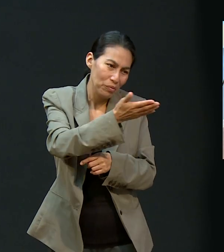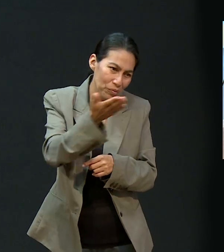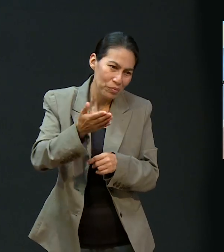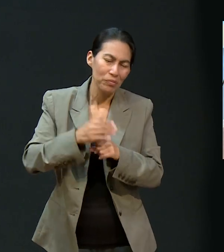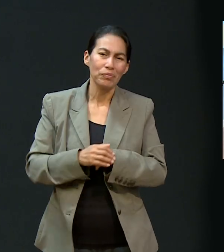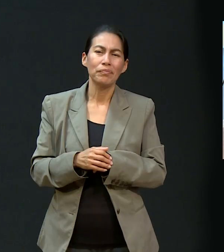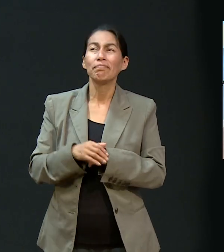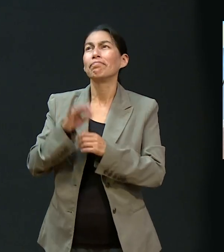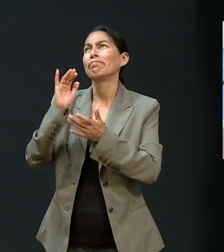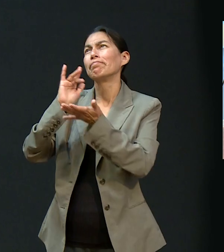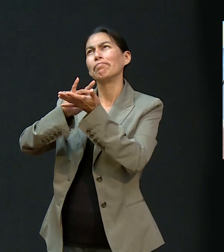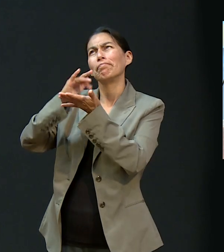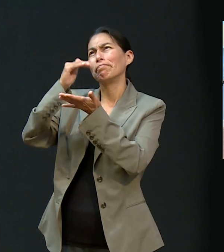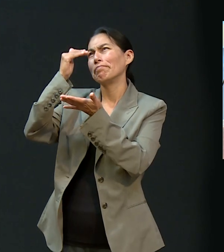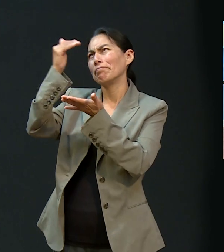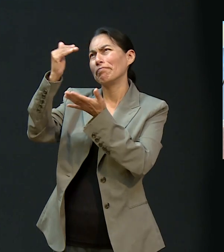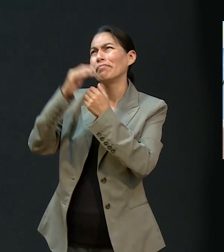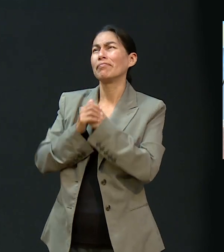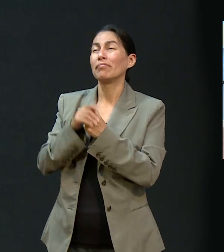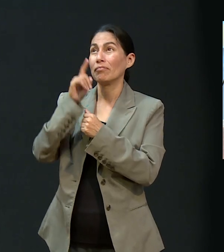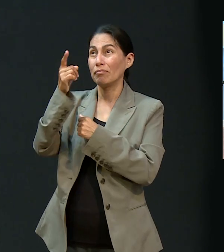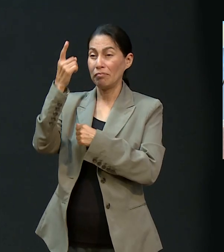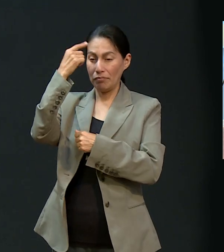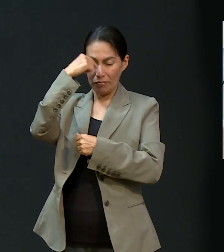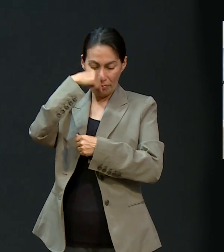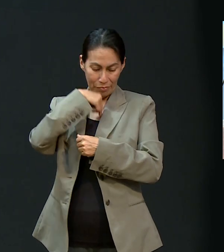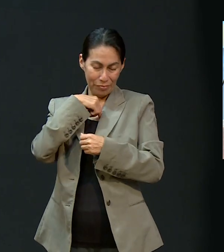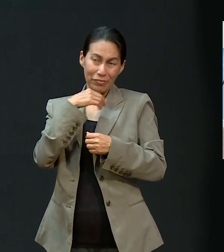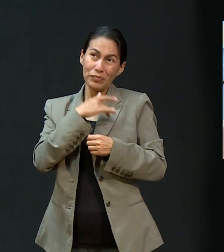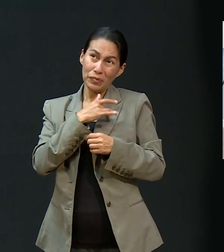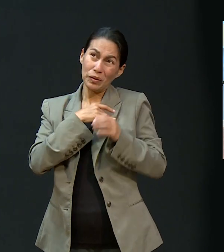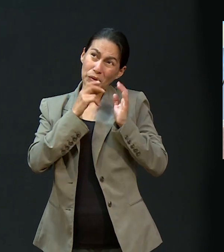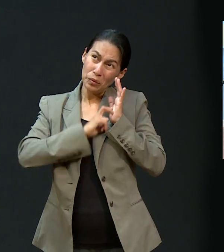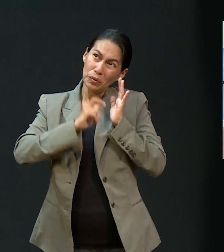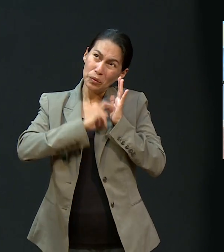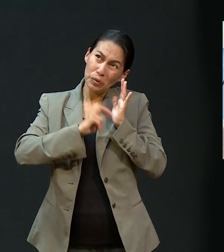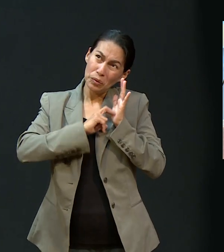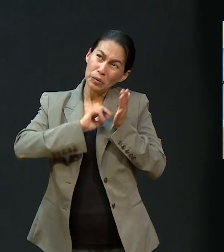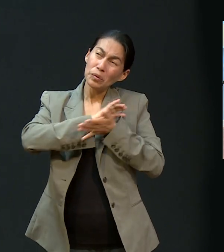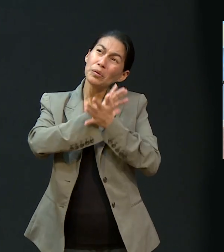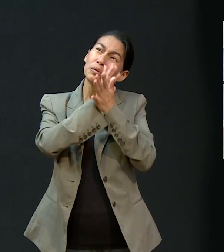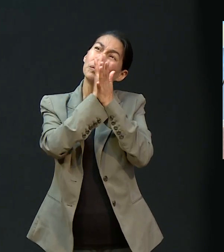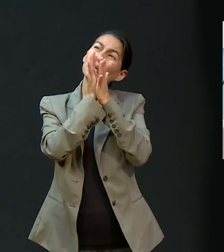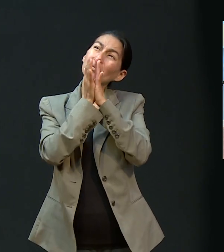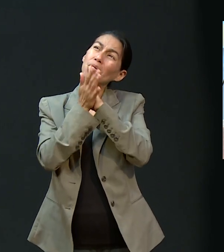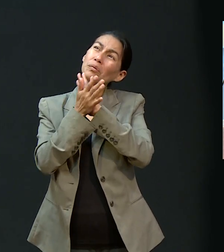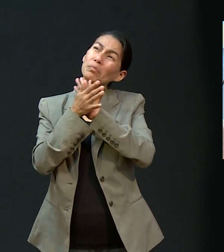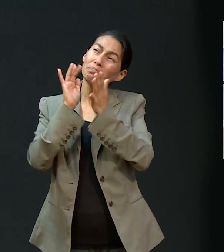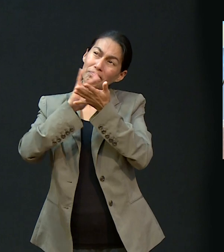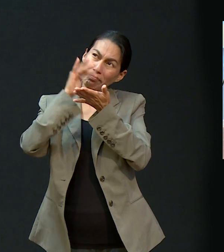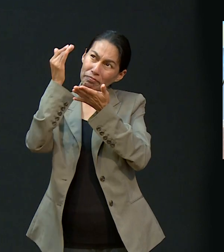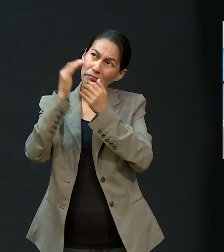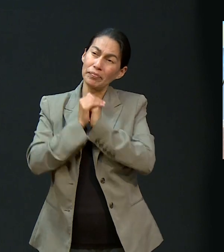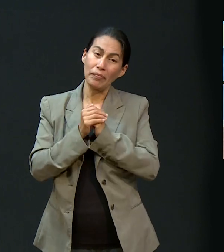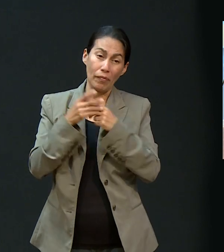pues yo ahora lo veo y por eso estoy muy, muy agradecida con Dios, porque sigue orando en mi vida y